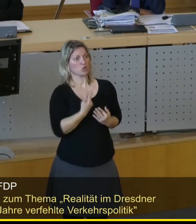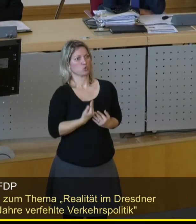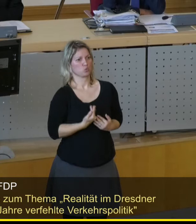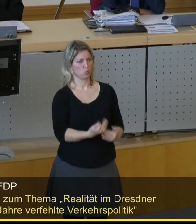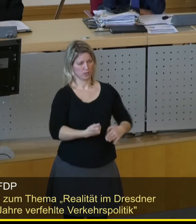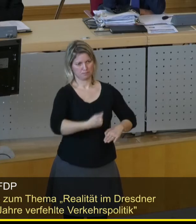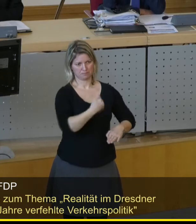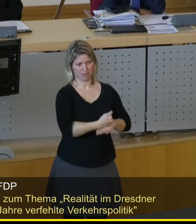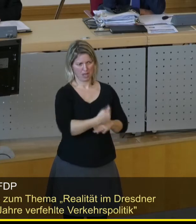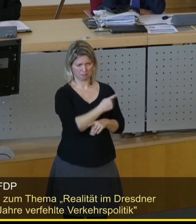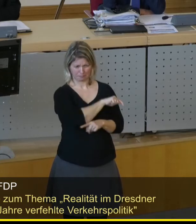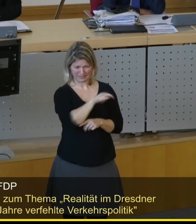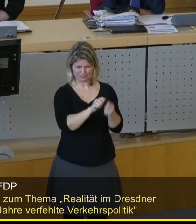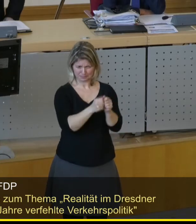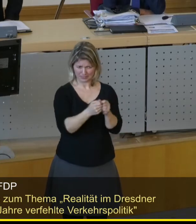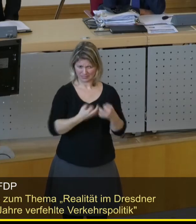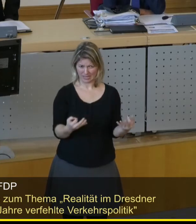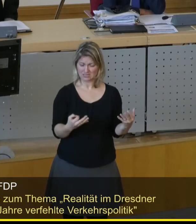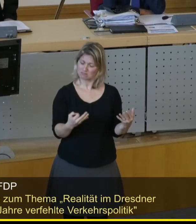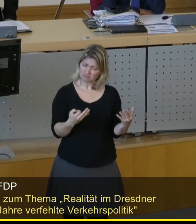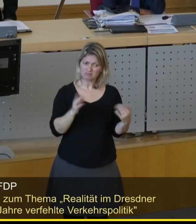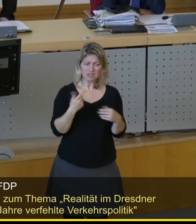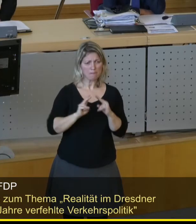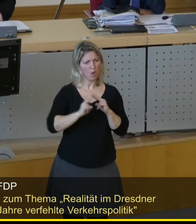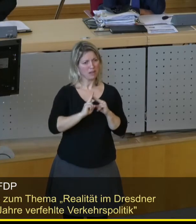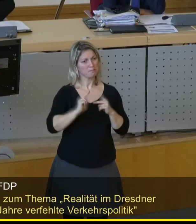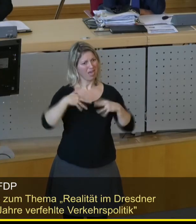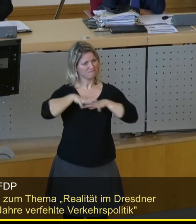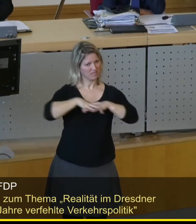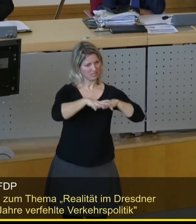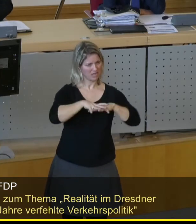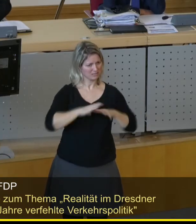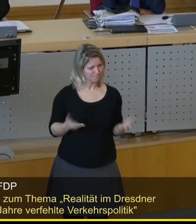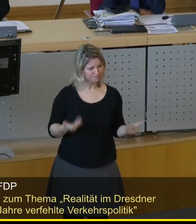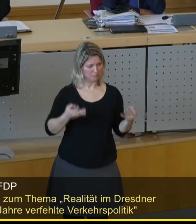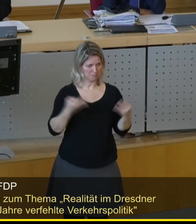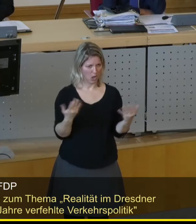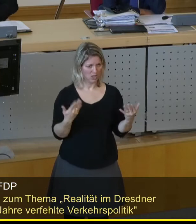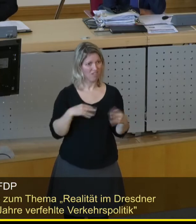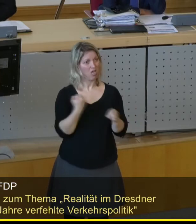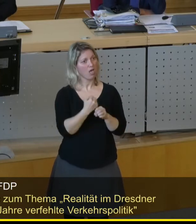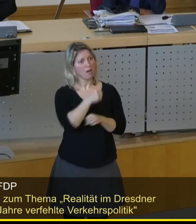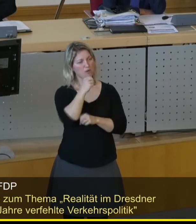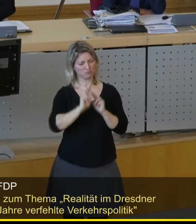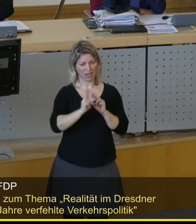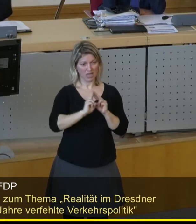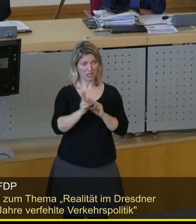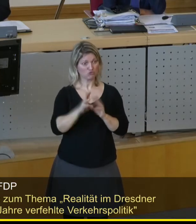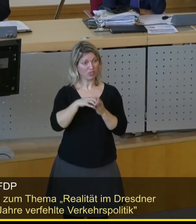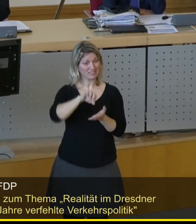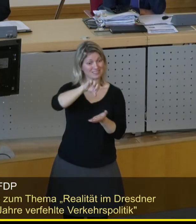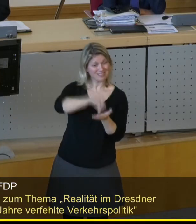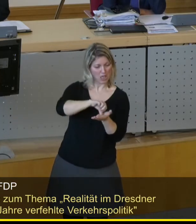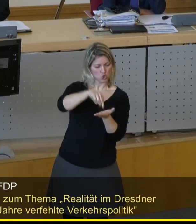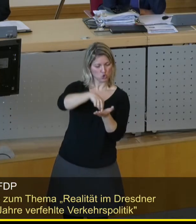Führung, meine Damen und Herren. Wir müssen über vernetzte Mobilität sprechen. Nicht jeder Berufspendler muss unbedingt ins Stadtzentrum oder